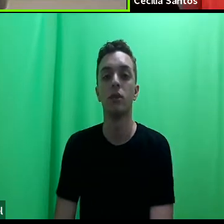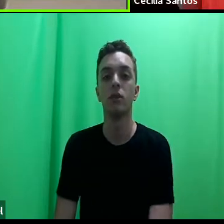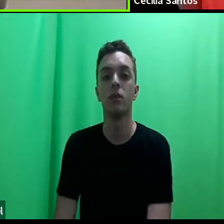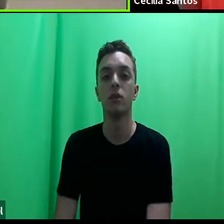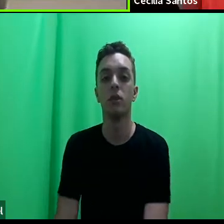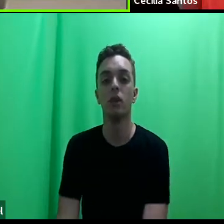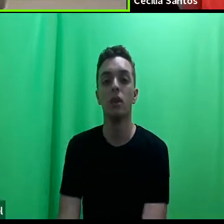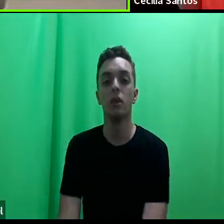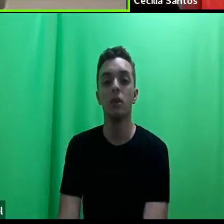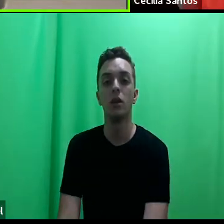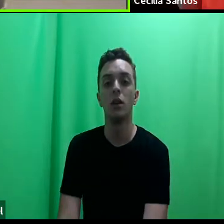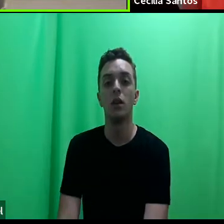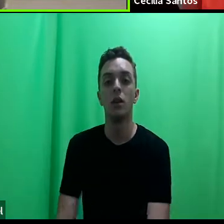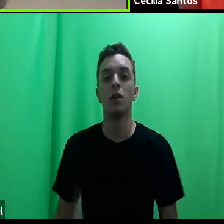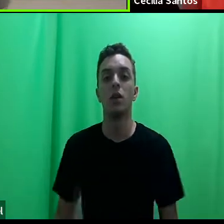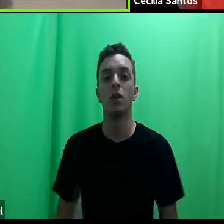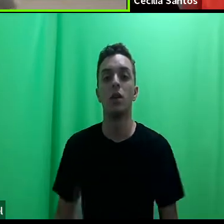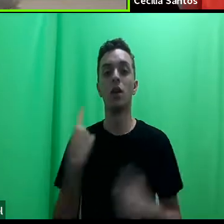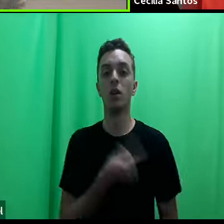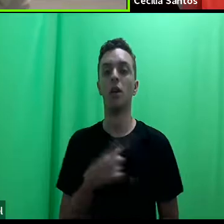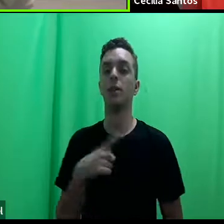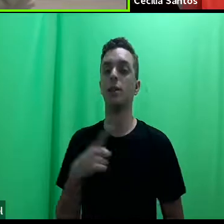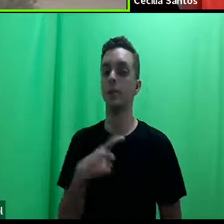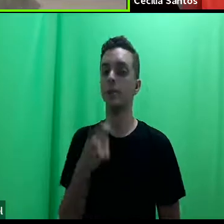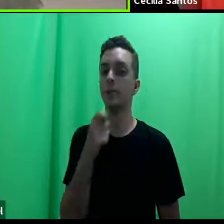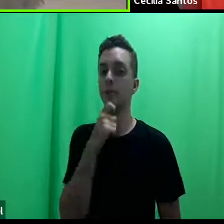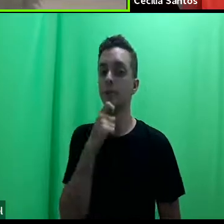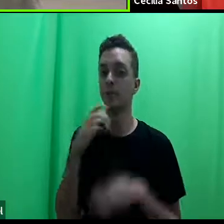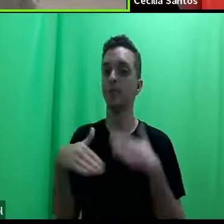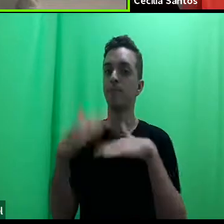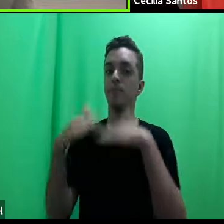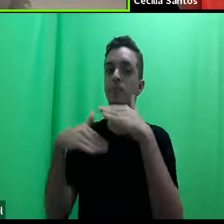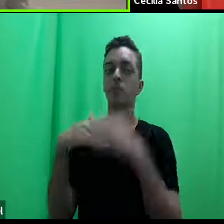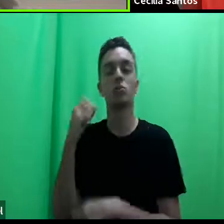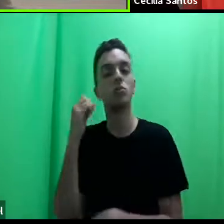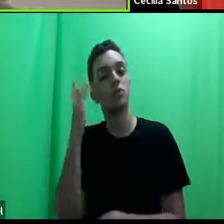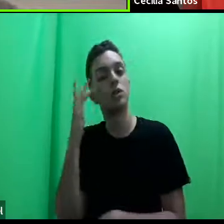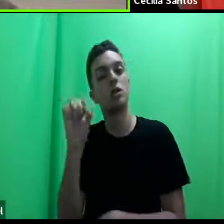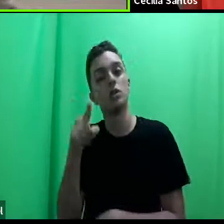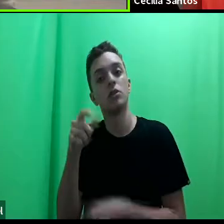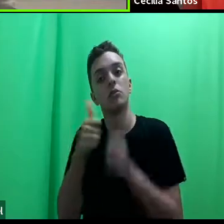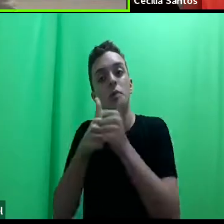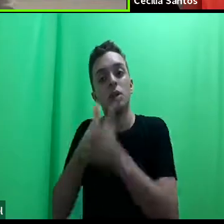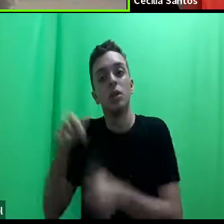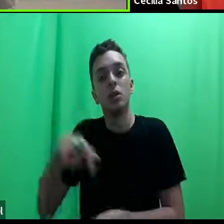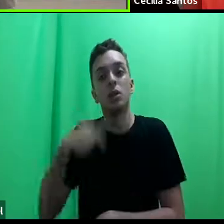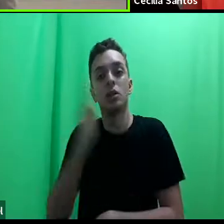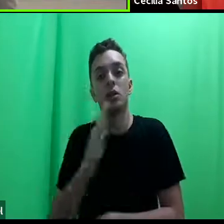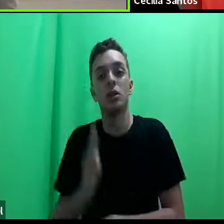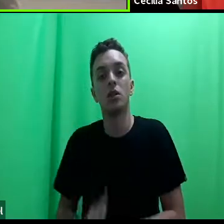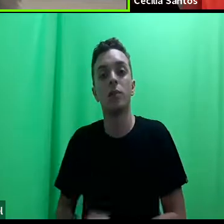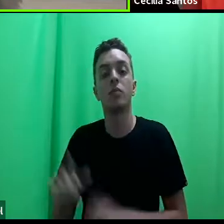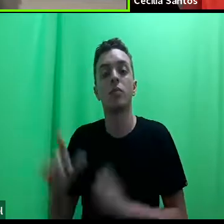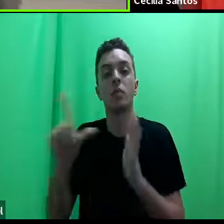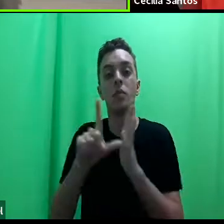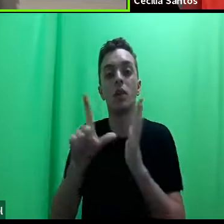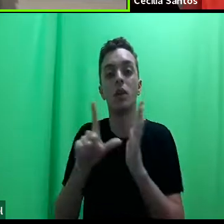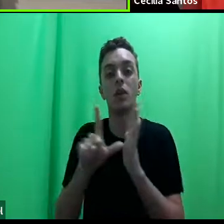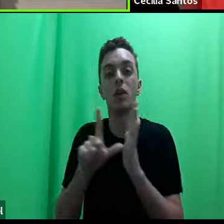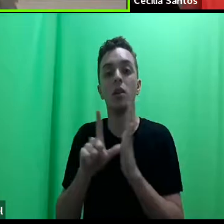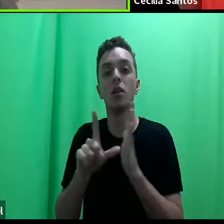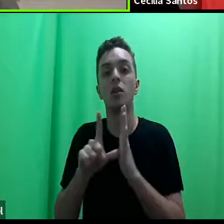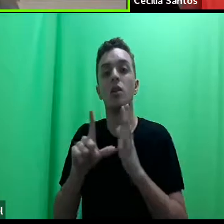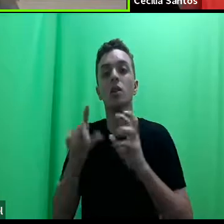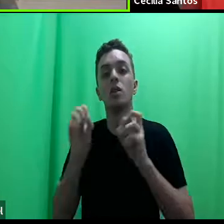Maravilha. E a gente tem muito a avançar ainda, não sei se a senhora acompanhou aqui no Brasil, mas o Magazine Luiza lançou um trainee também para